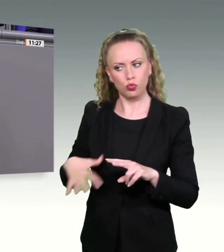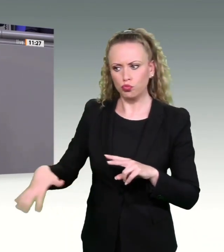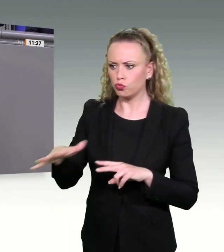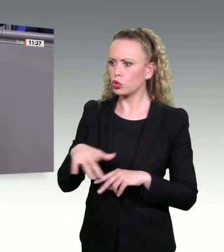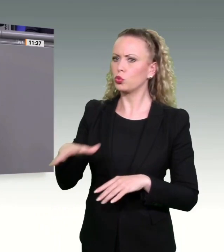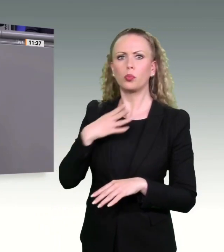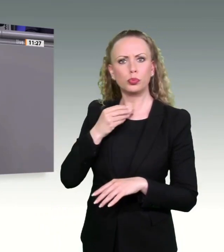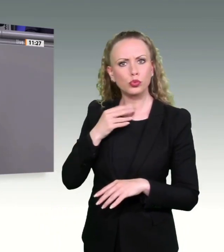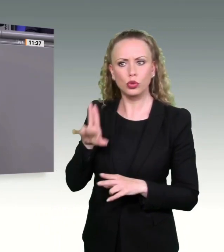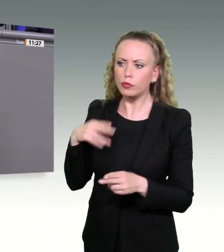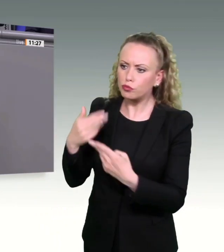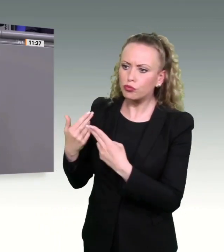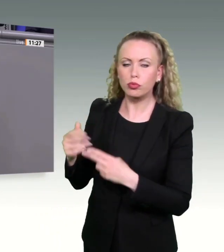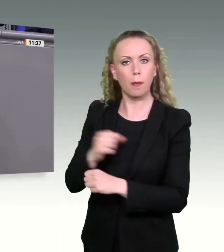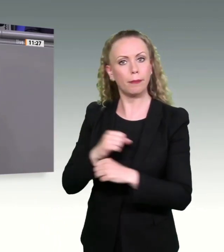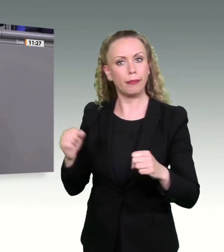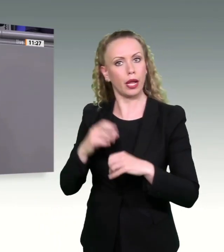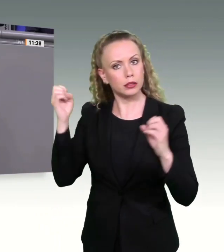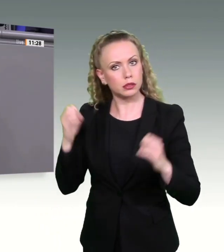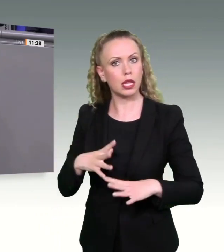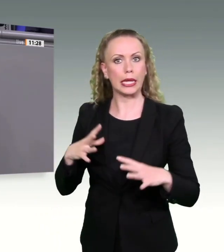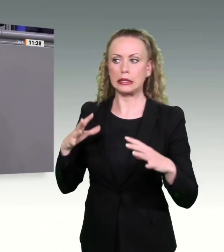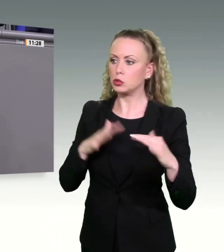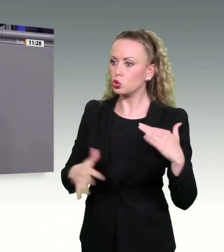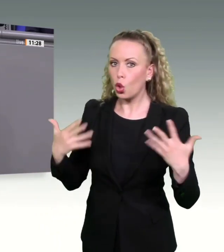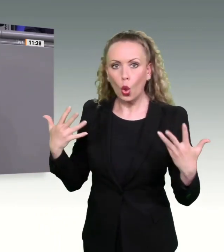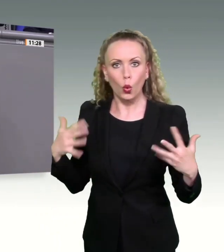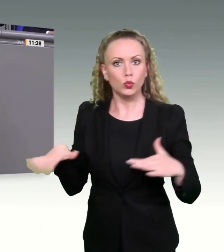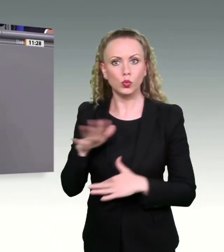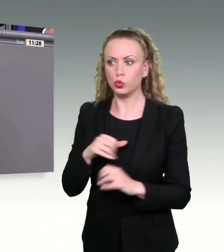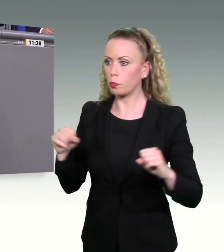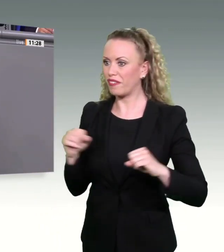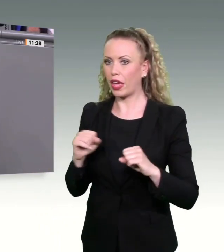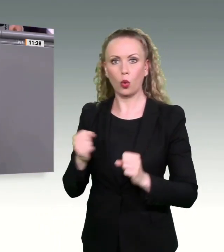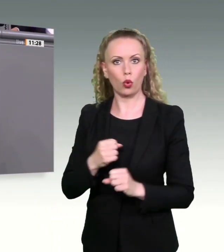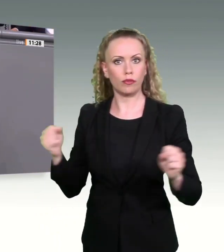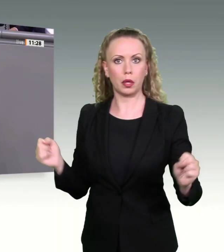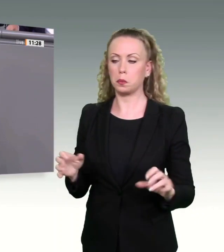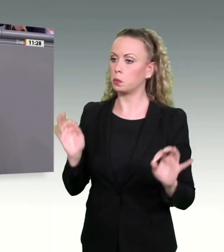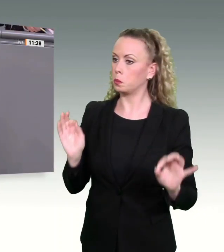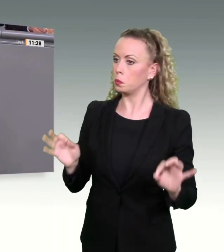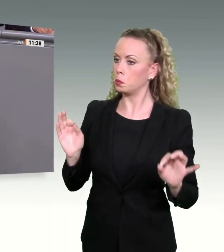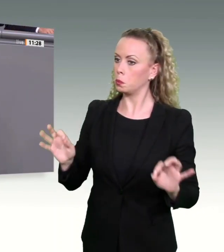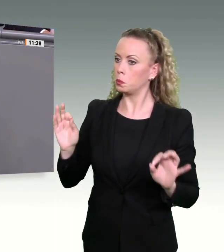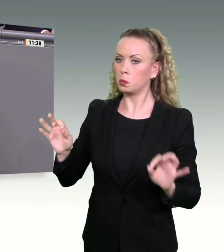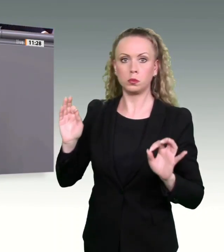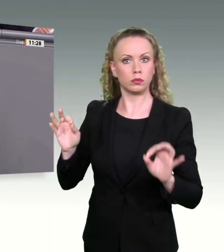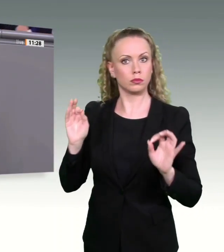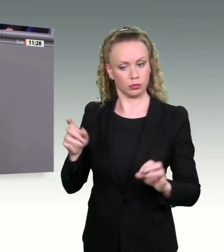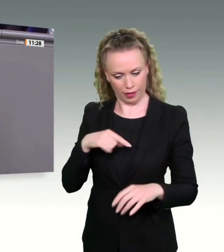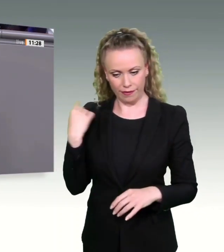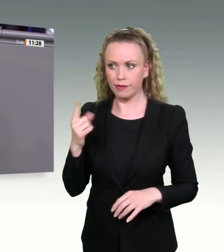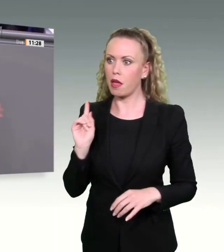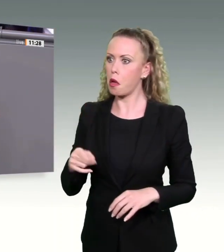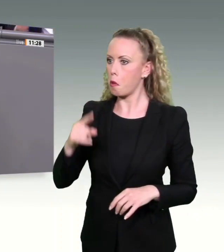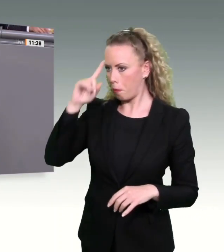mit Platz, Licht und Luft bewegen können. Liebe Kolleginnen und der Union, das finden wir auch. Ich